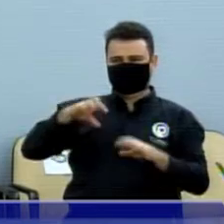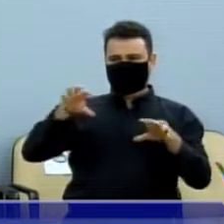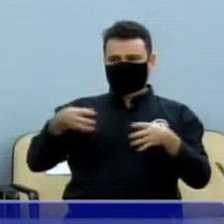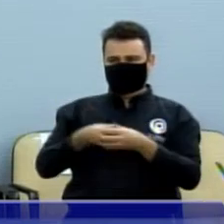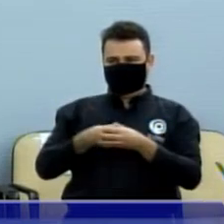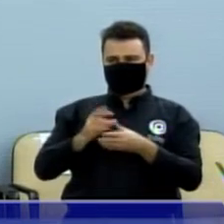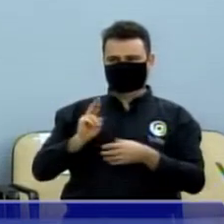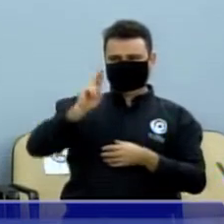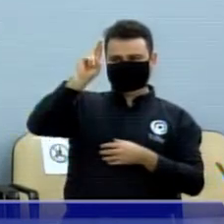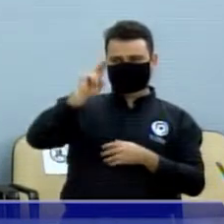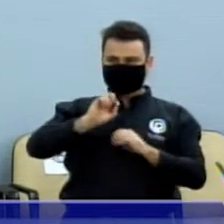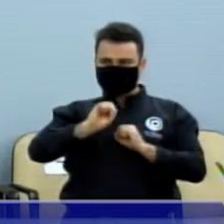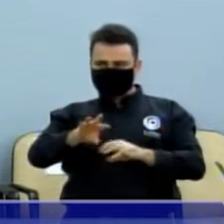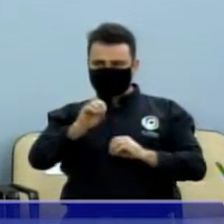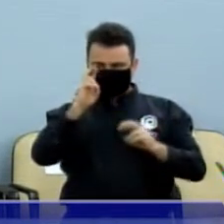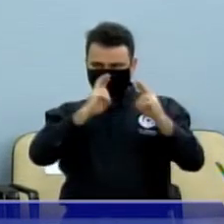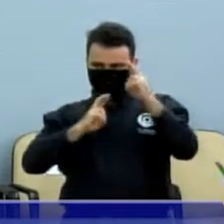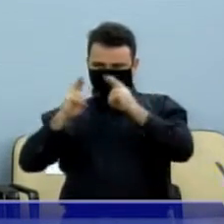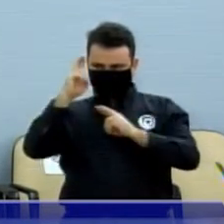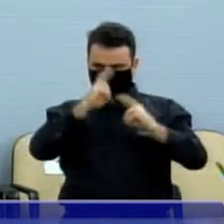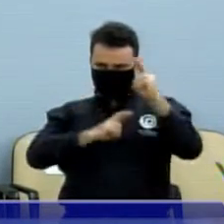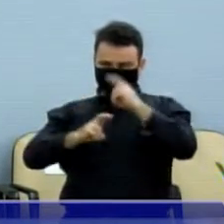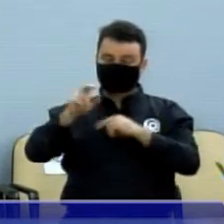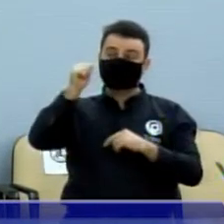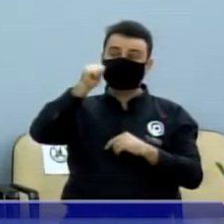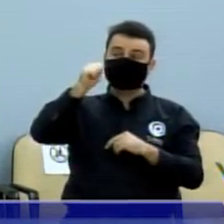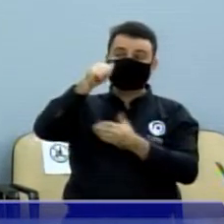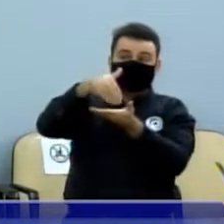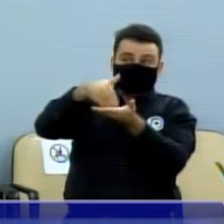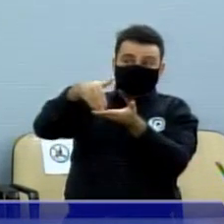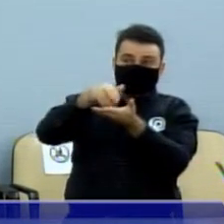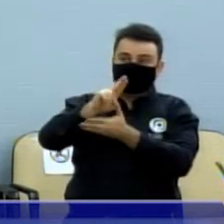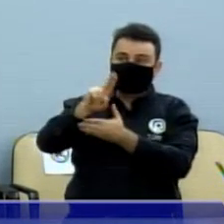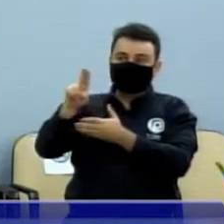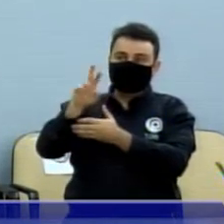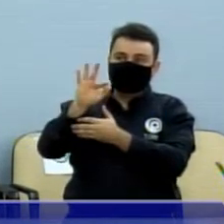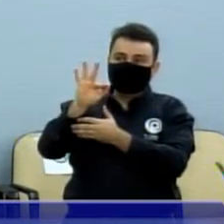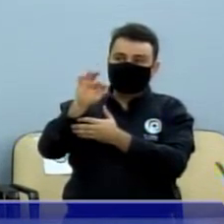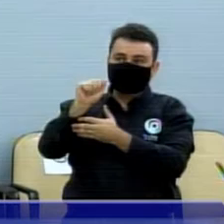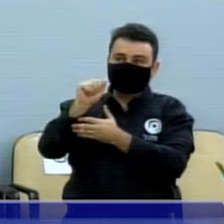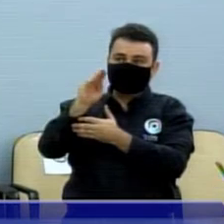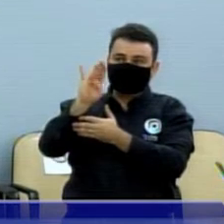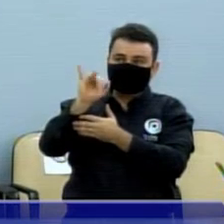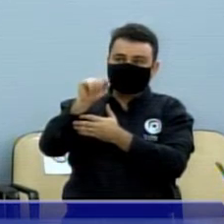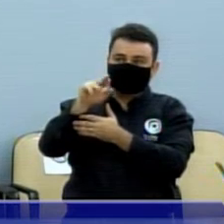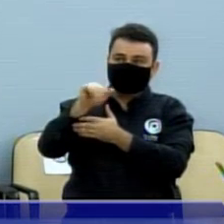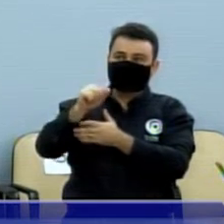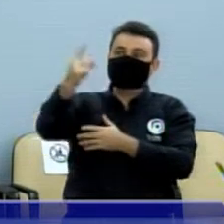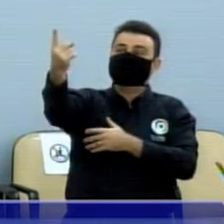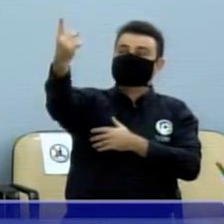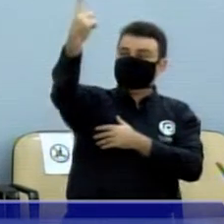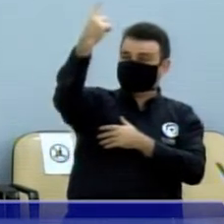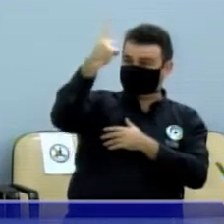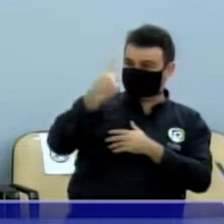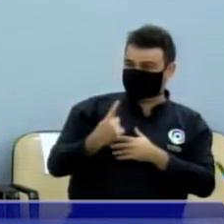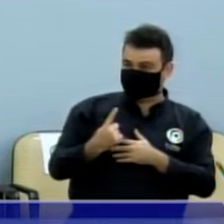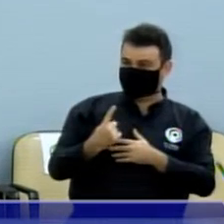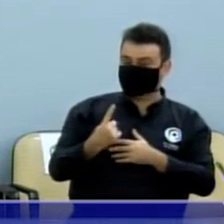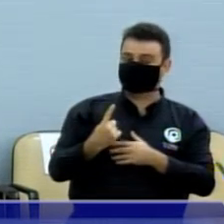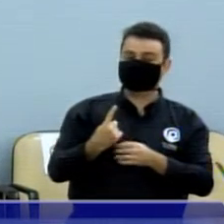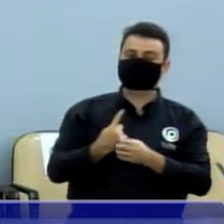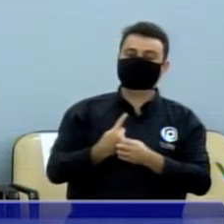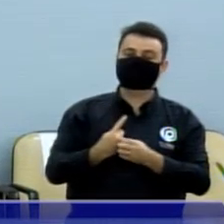Educação, que nós convocamos a secretária Fabiana, infelizmente foi um festival